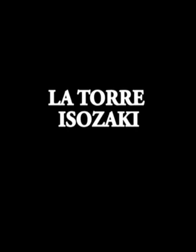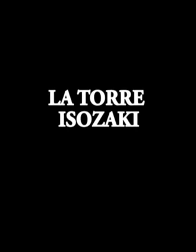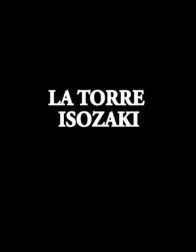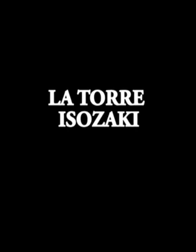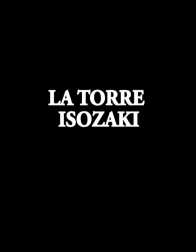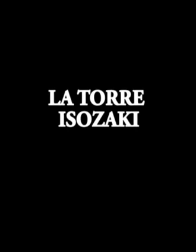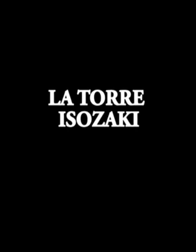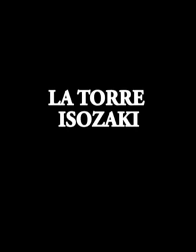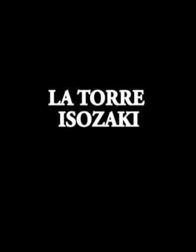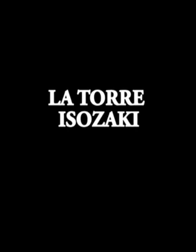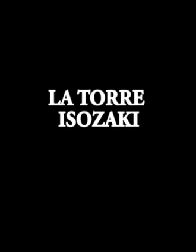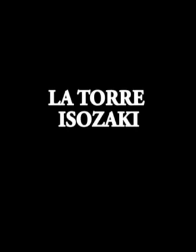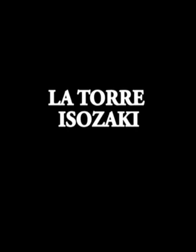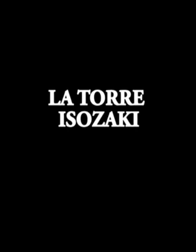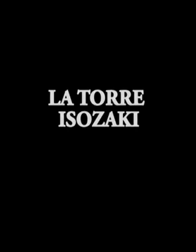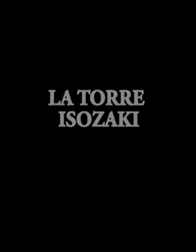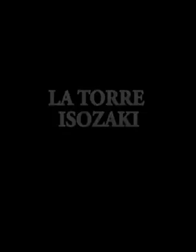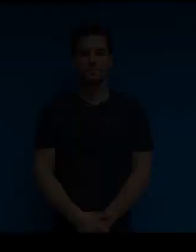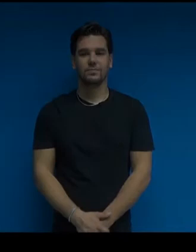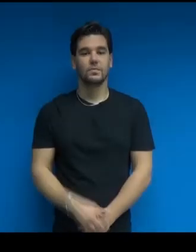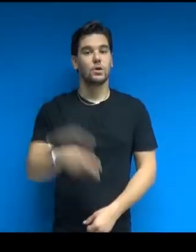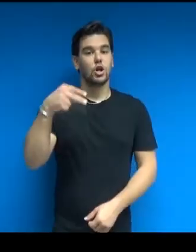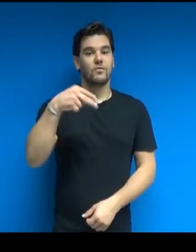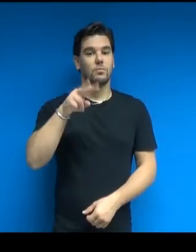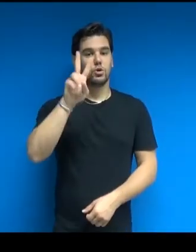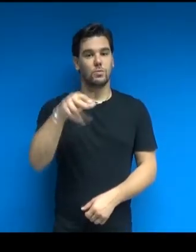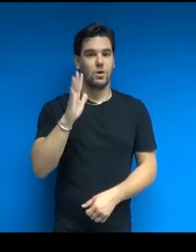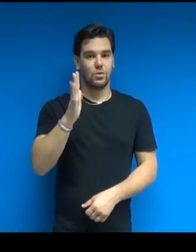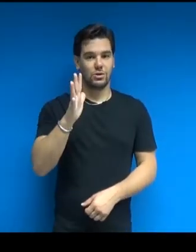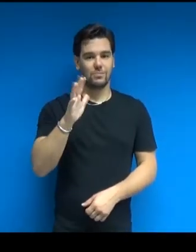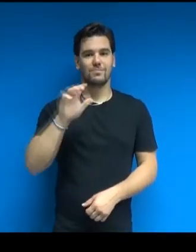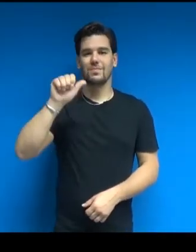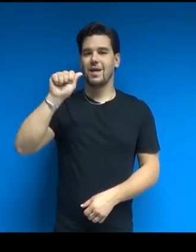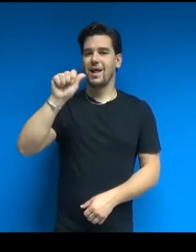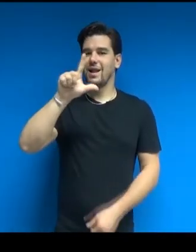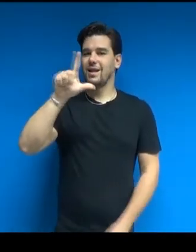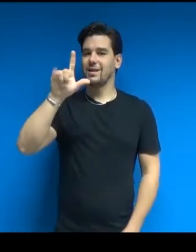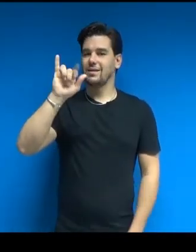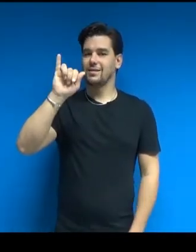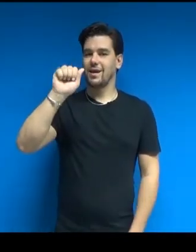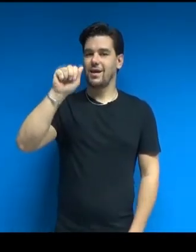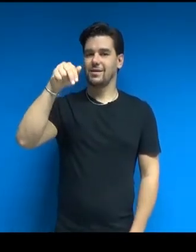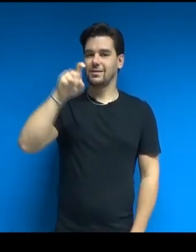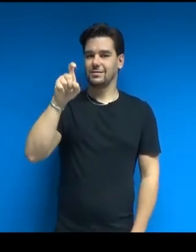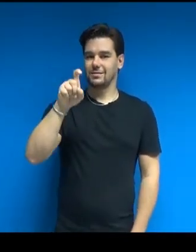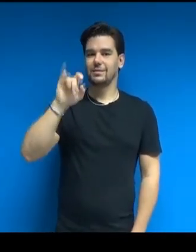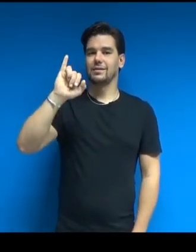Nel novembre 2015, Allianz Italia ha inaugurato la Torre